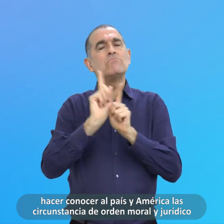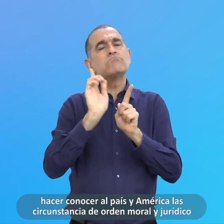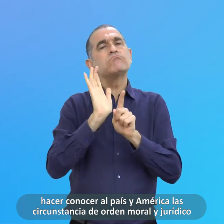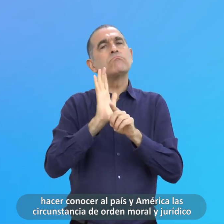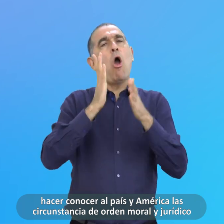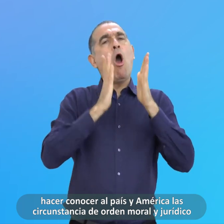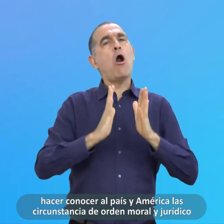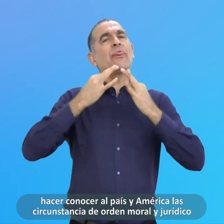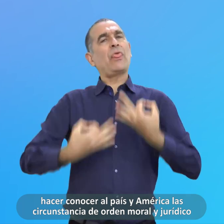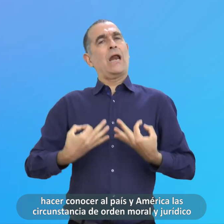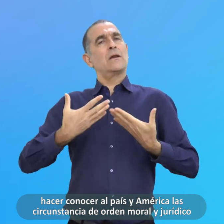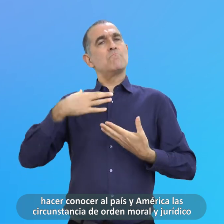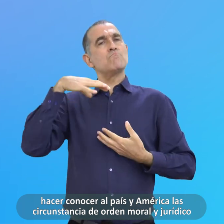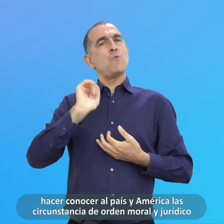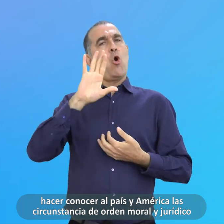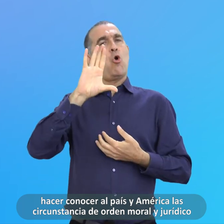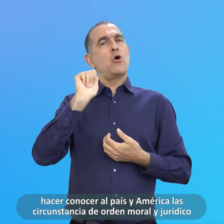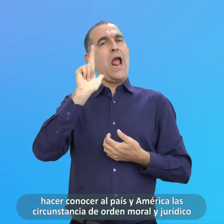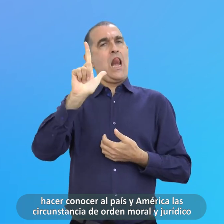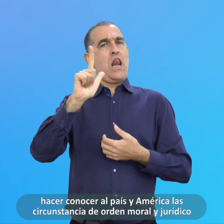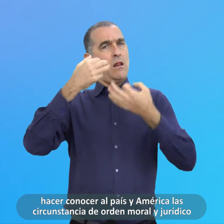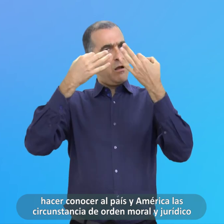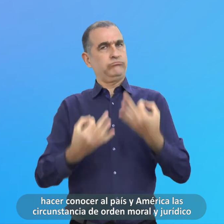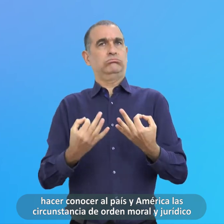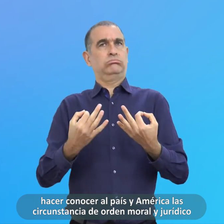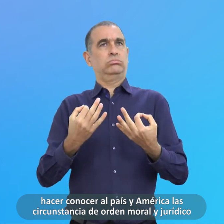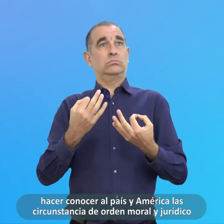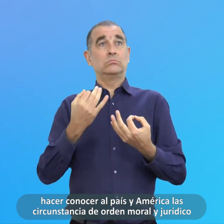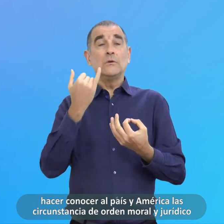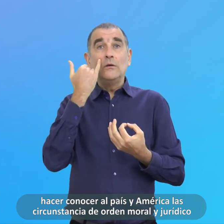Orden Moral Y Jurídico